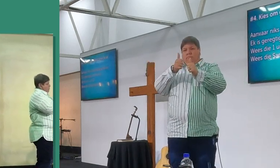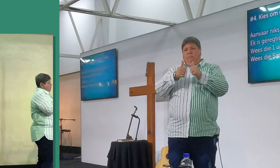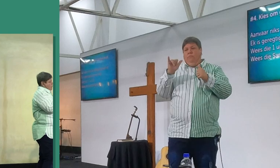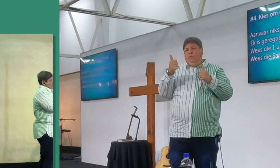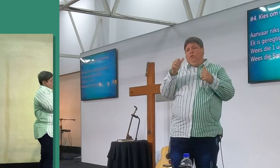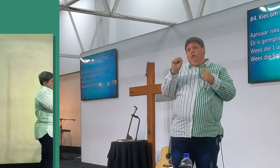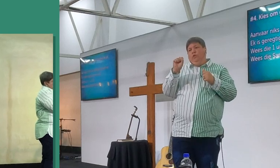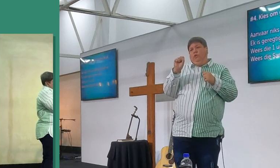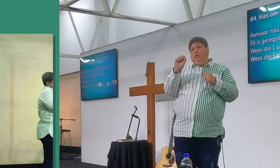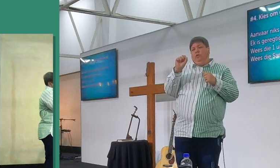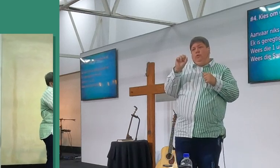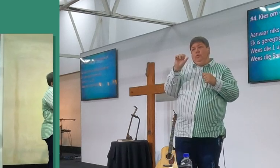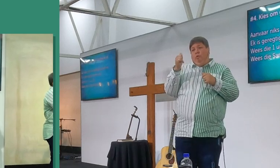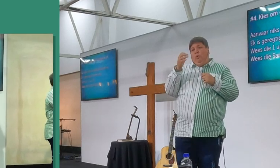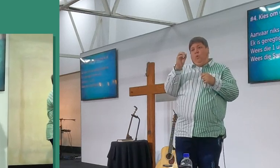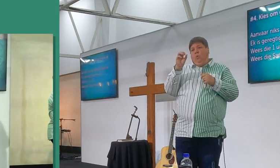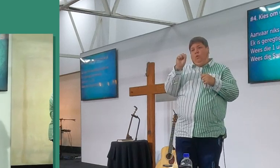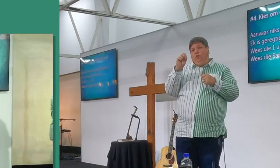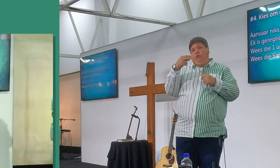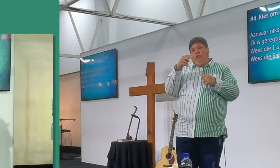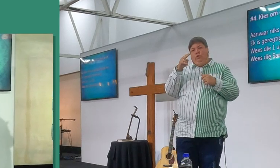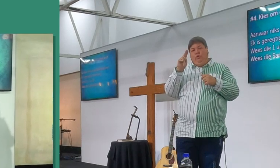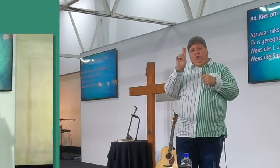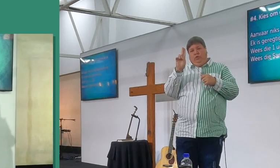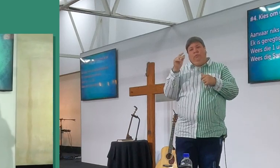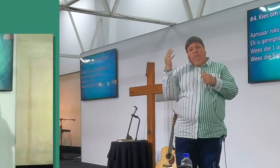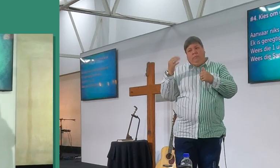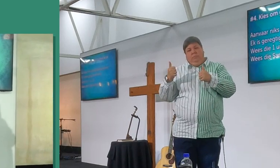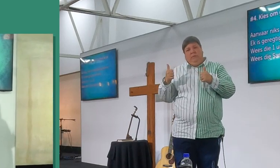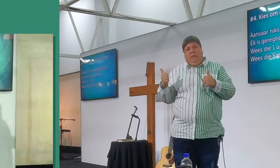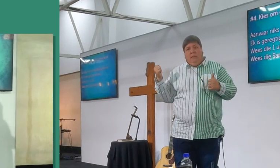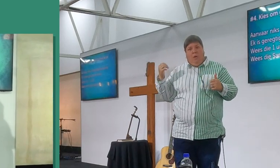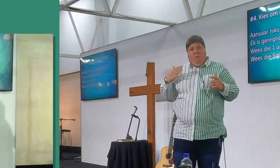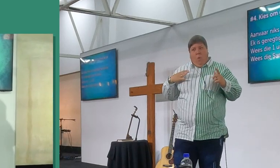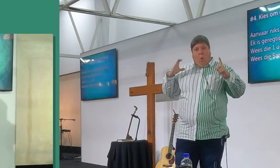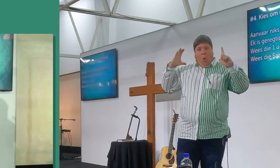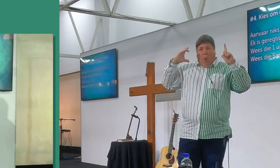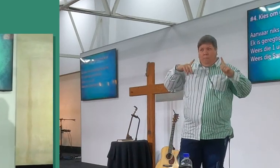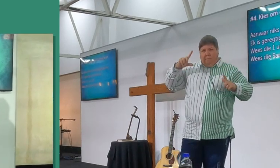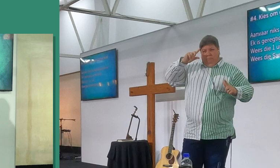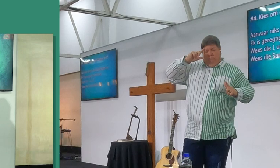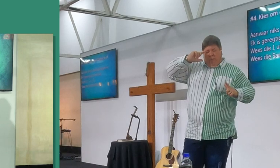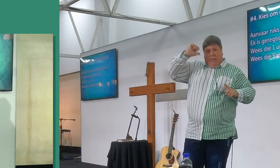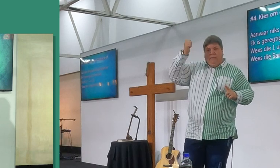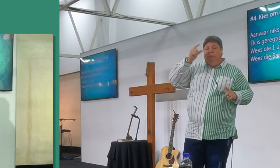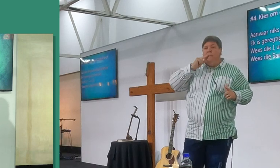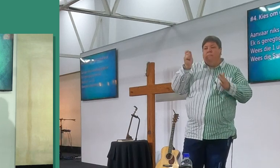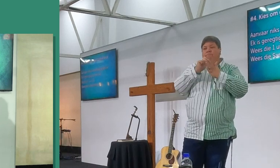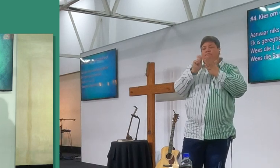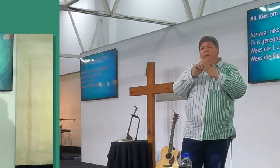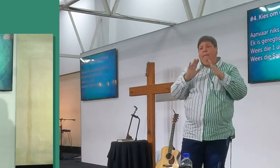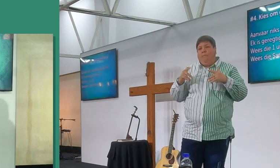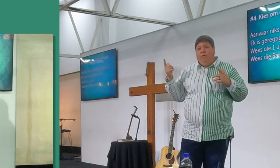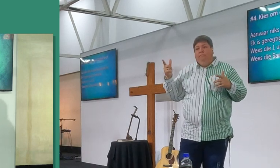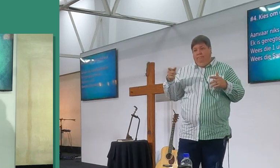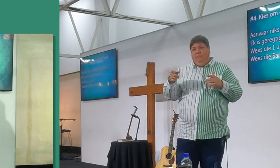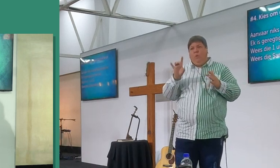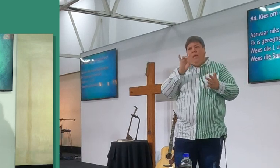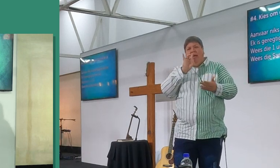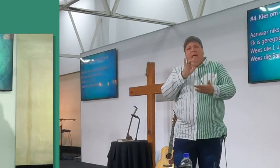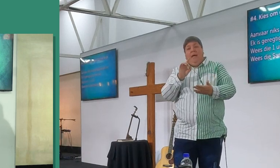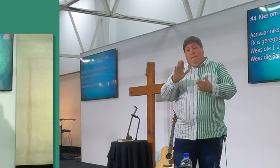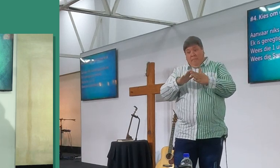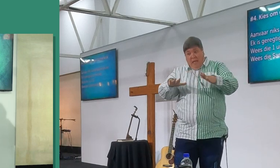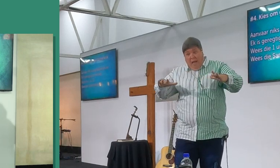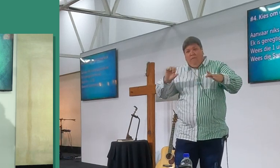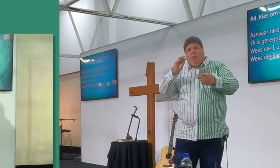en ek sit daar, en eet sam met die man ontbijt, hoe cool is dit? nou jylle, die tafel is nou gereserveerd vir die spanning, en die